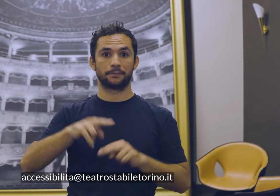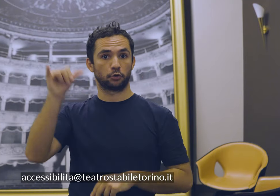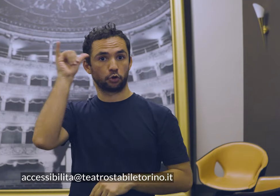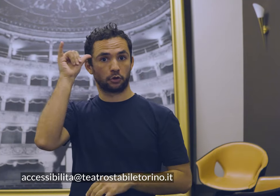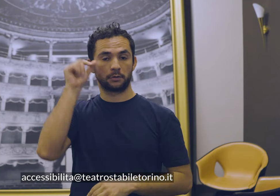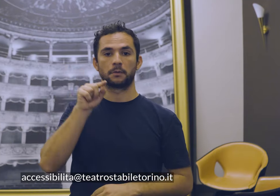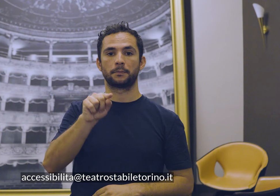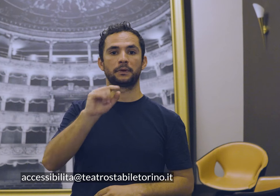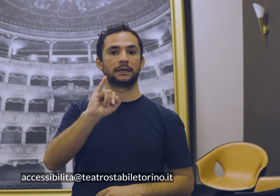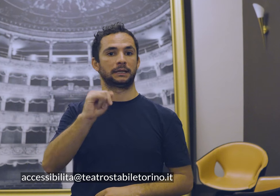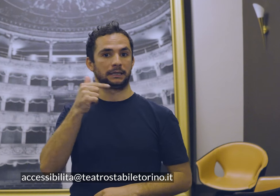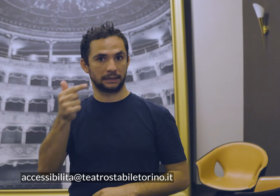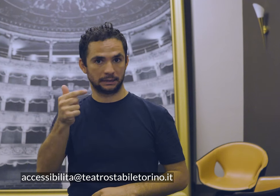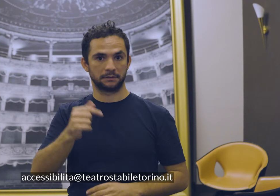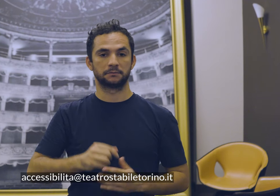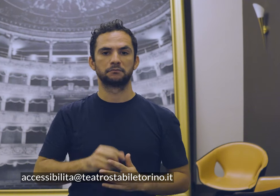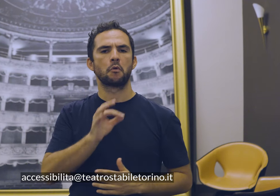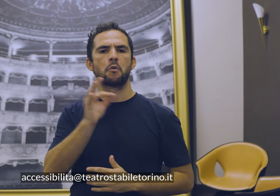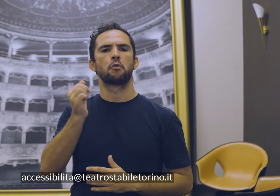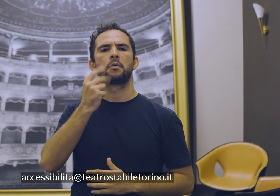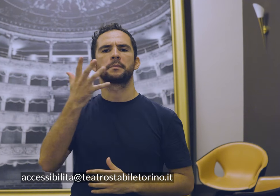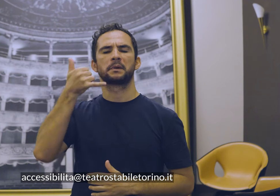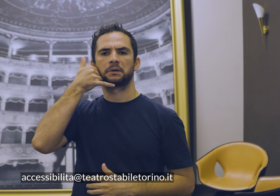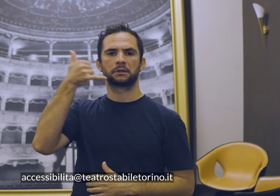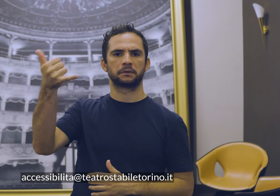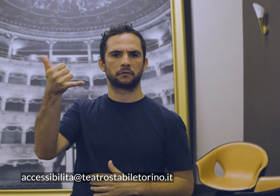-teatro-stabile-torino.it